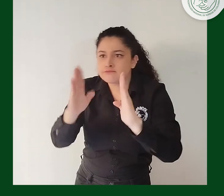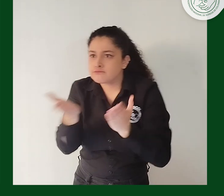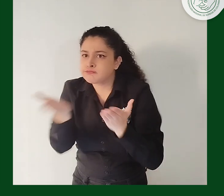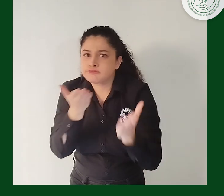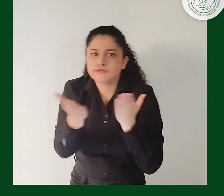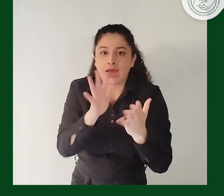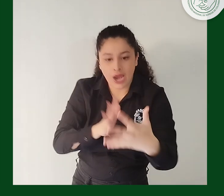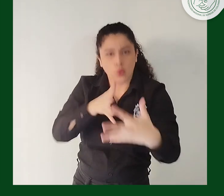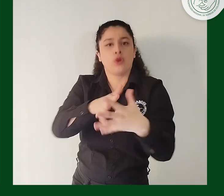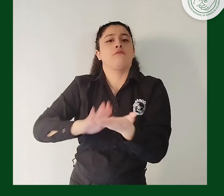de los servicios que presta.